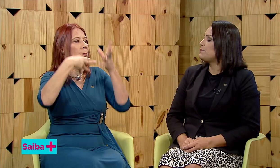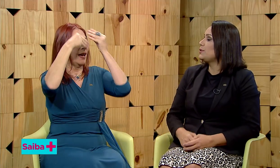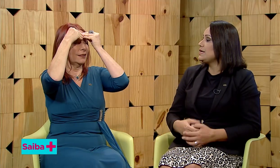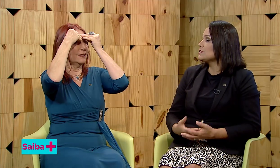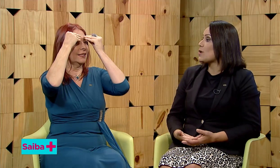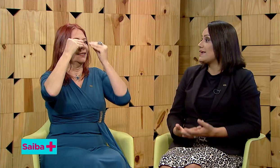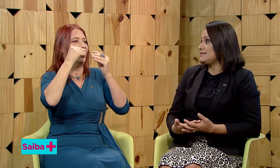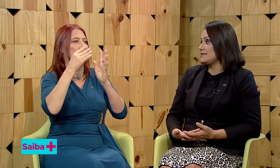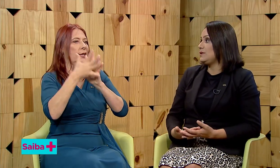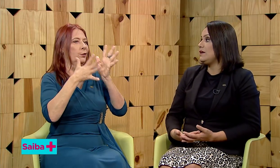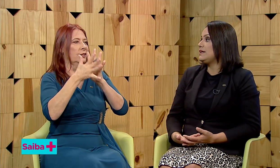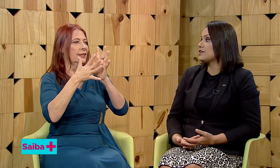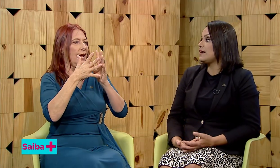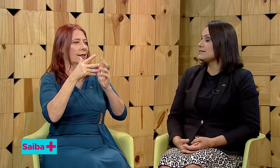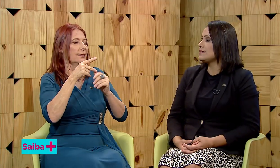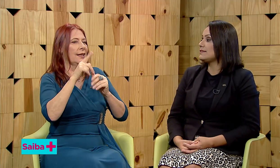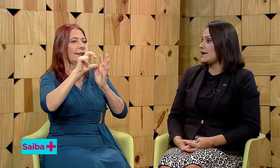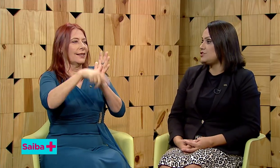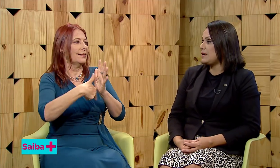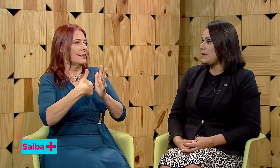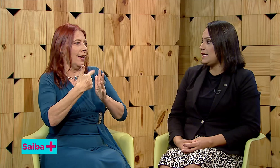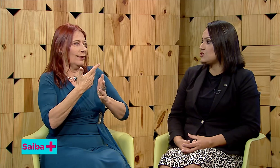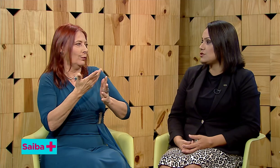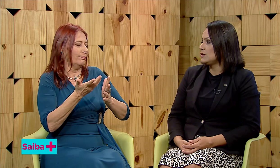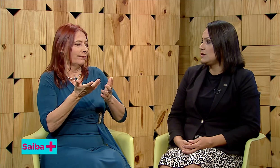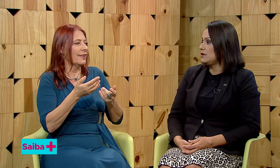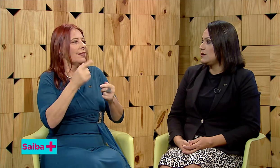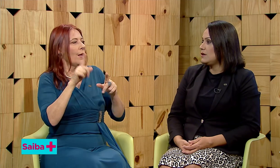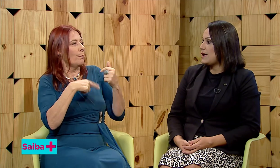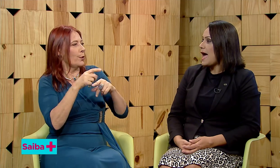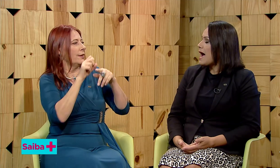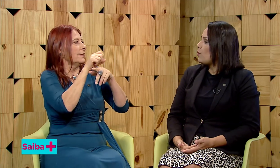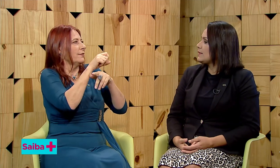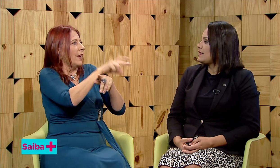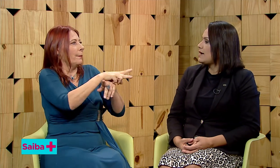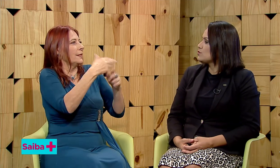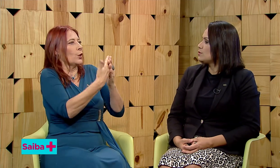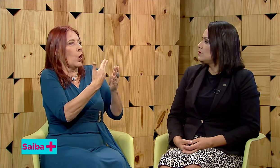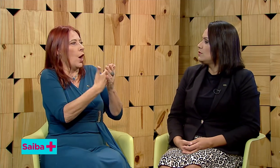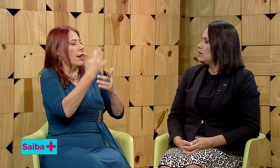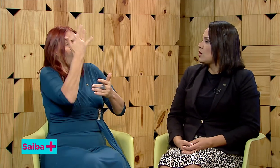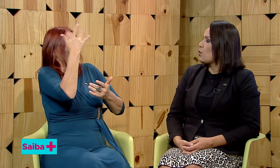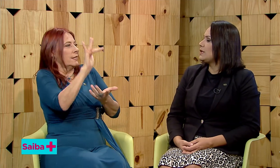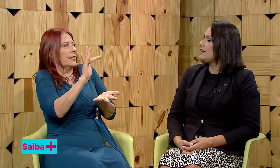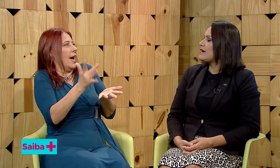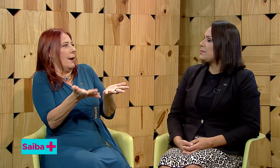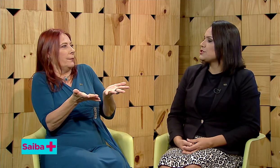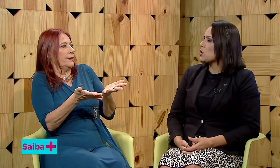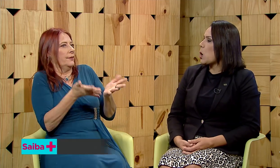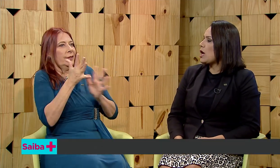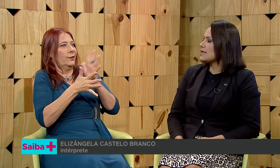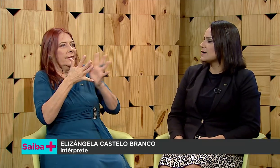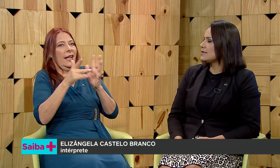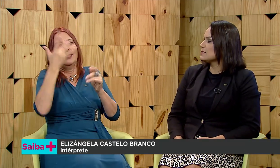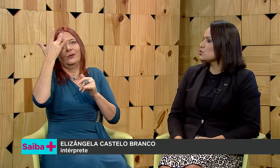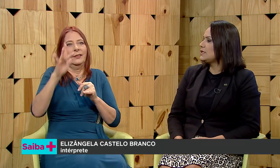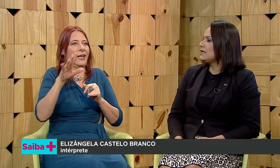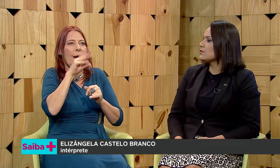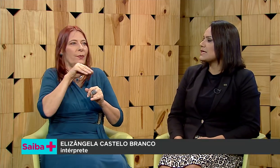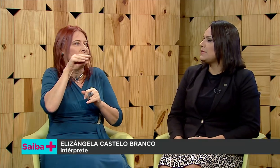E por isso, a aquisição linguística, ela se dá tardiamente. Há o atraso. Quando ele vai para a escola, essa criança surda, ele não sabe